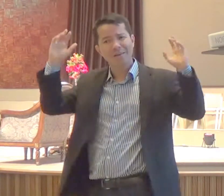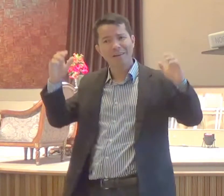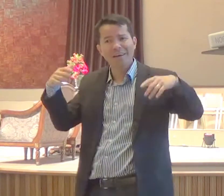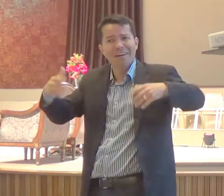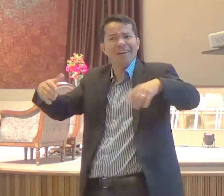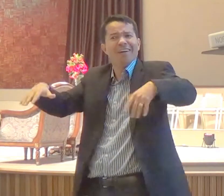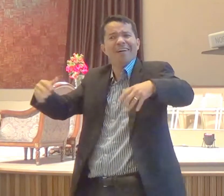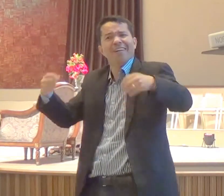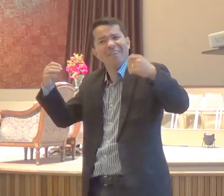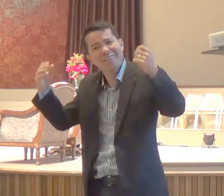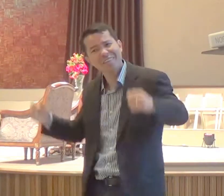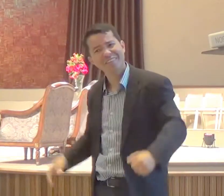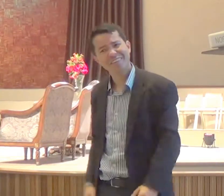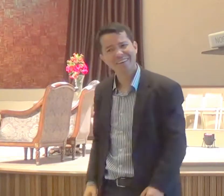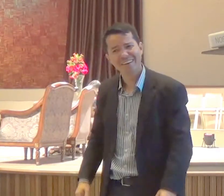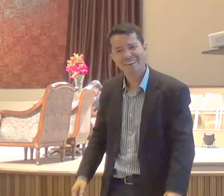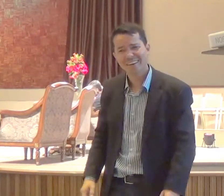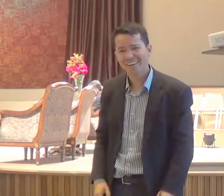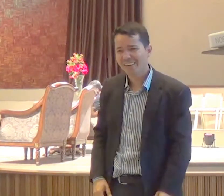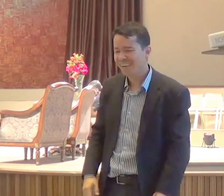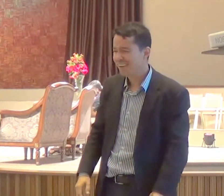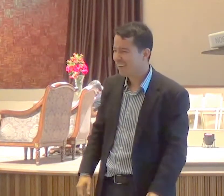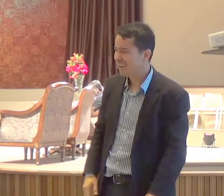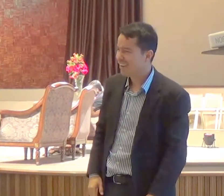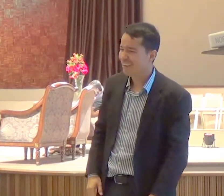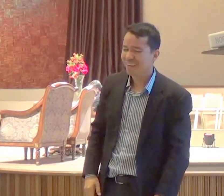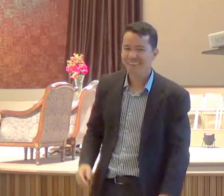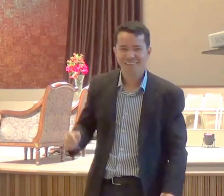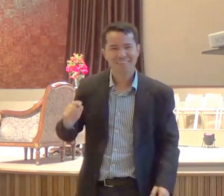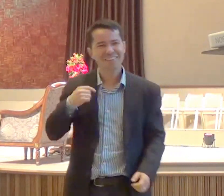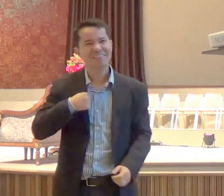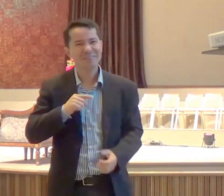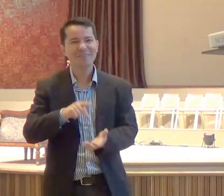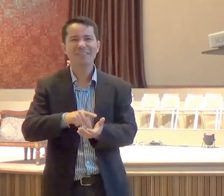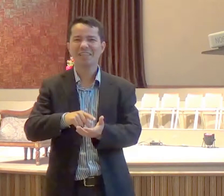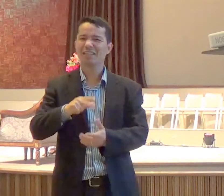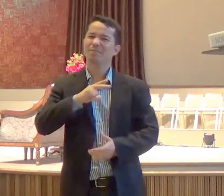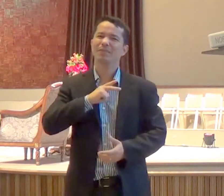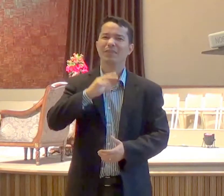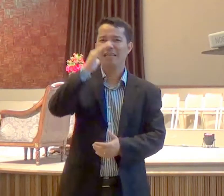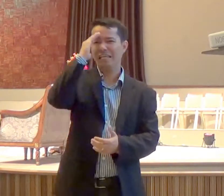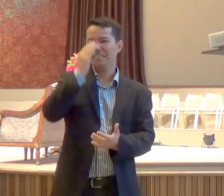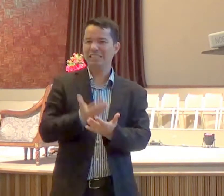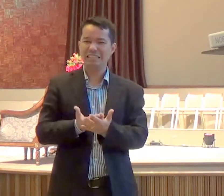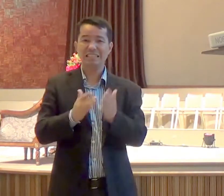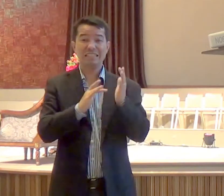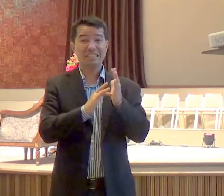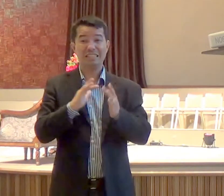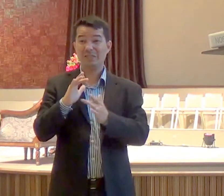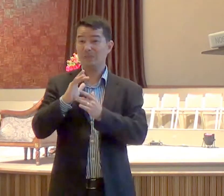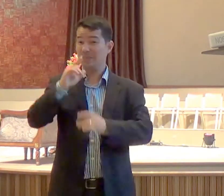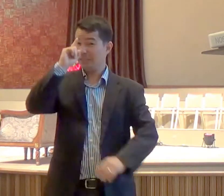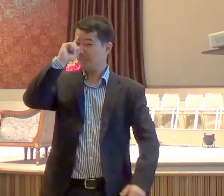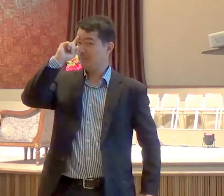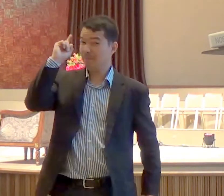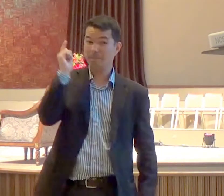eu creio particularmente que o Senhor Jesus quando ele dá uma ordem, ele vai junto com a ordem,